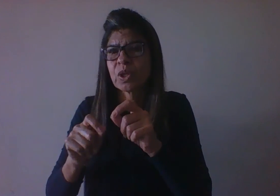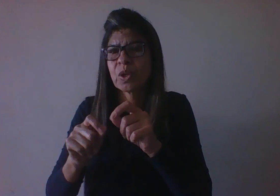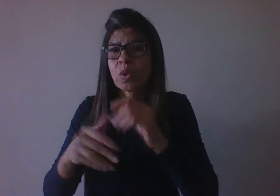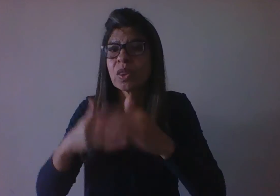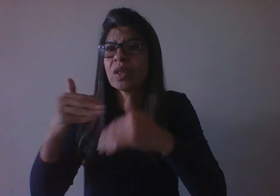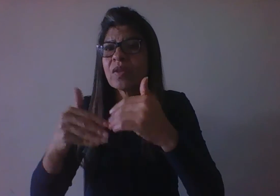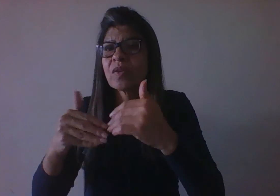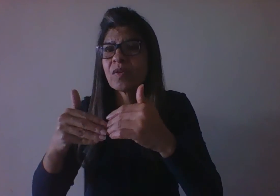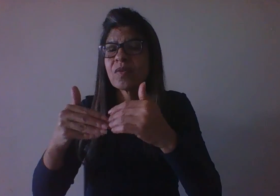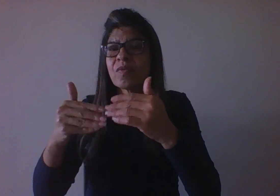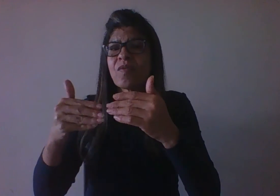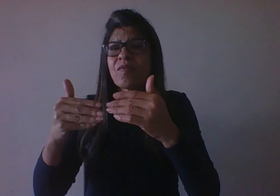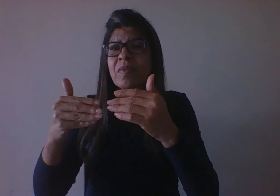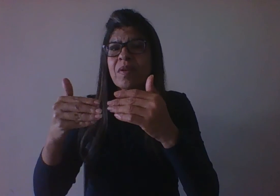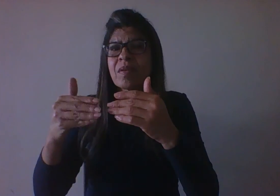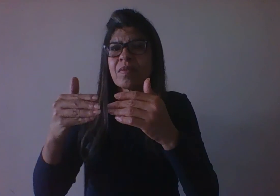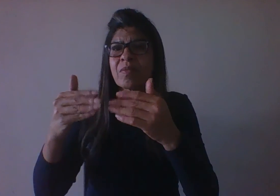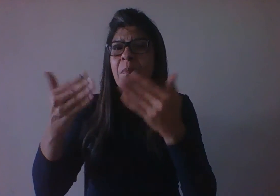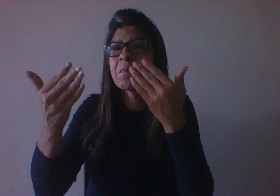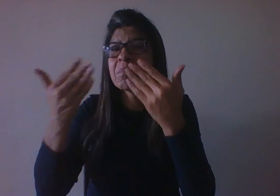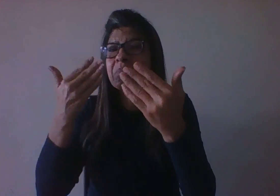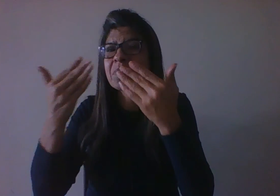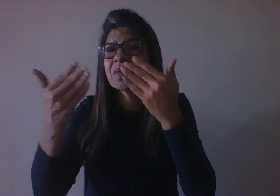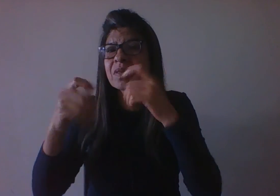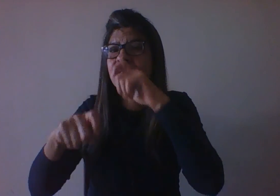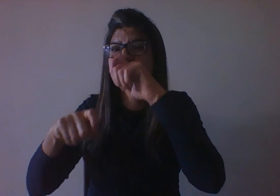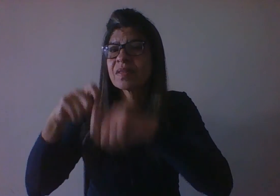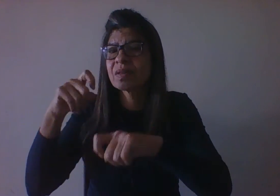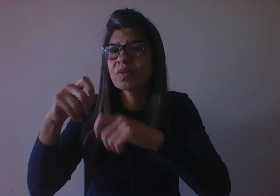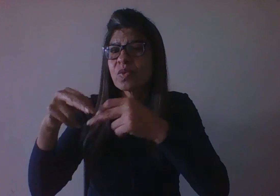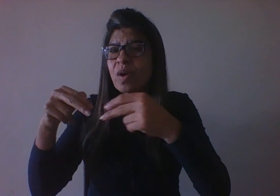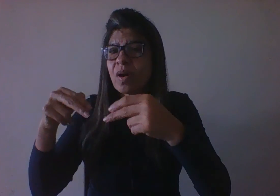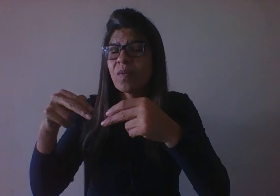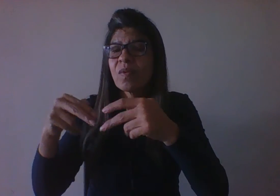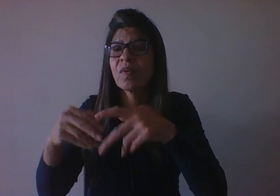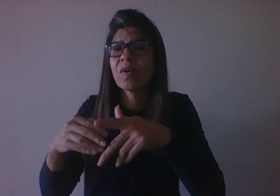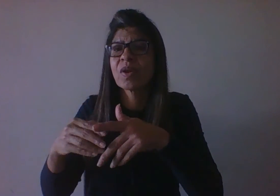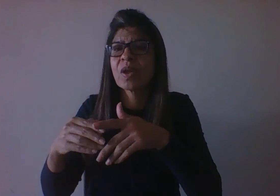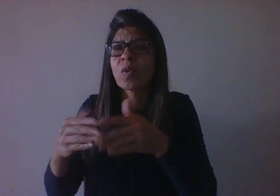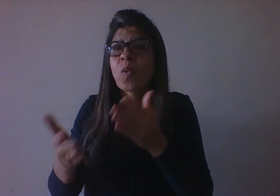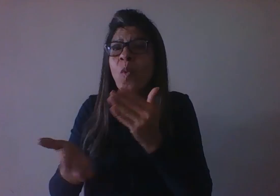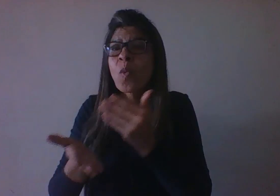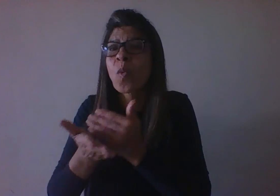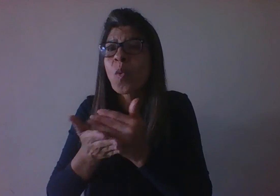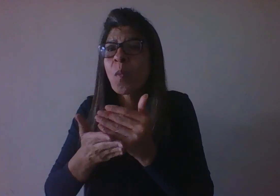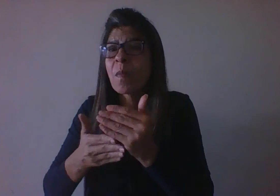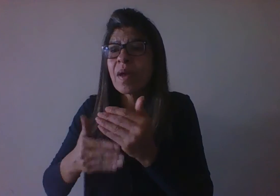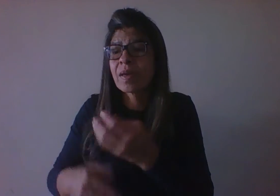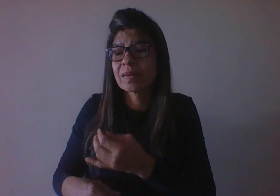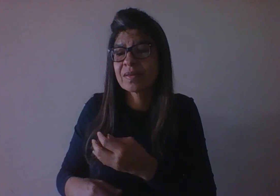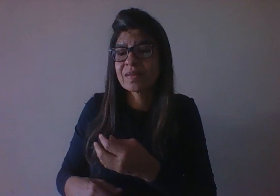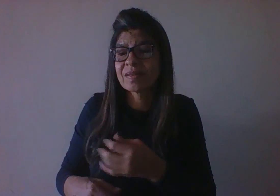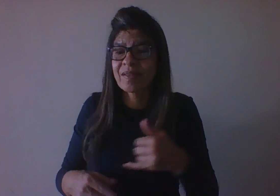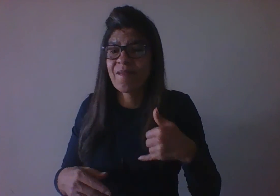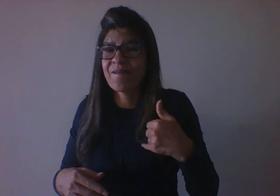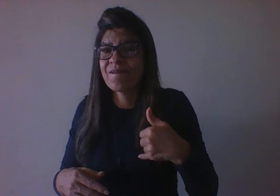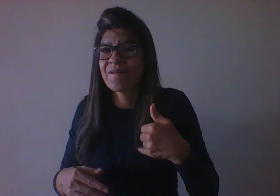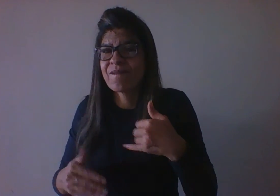primeiros, que inicia-se nos primeiros anos de vida com a função sexual ligada à sobrevivência de forma que a